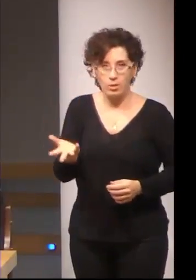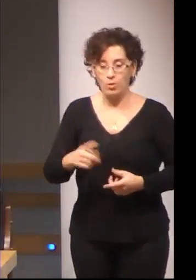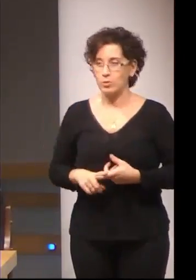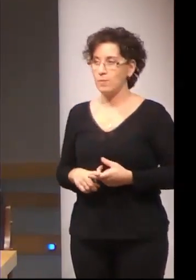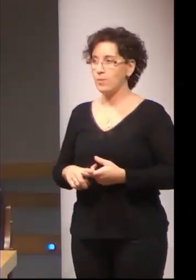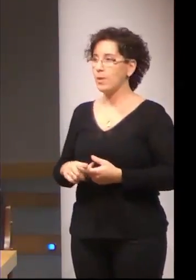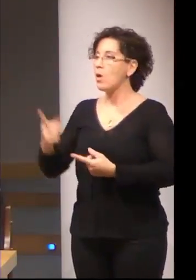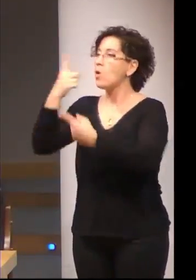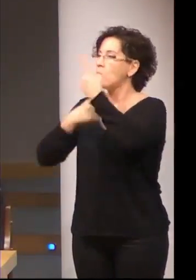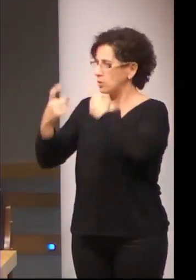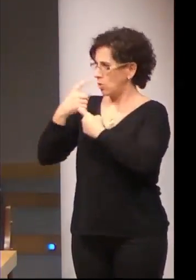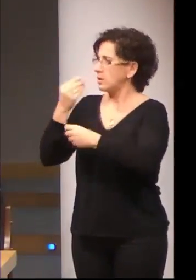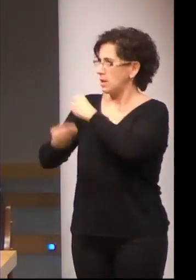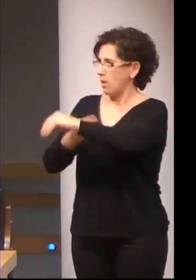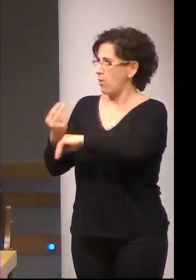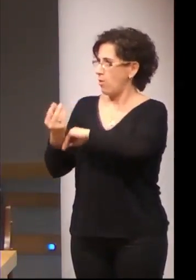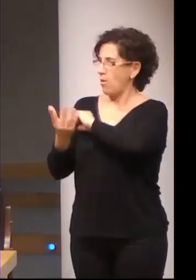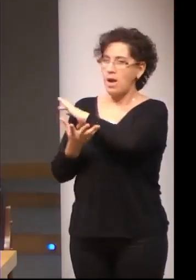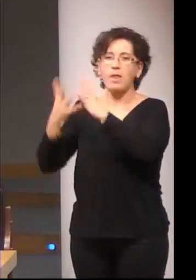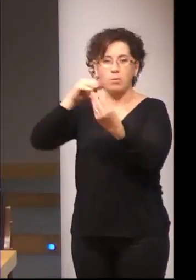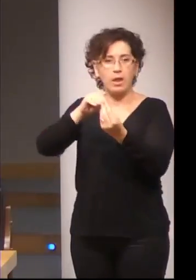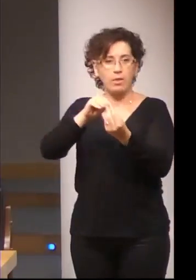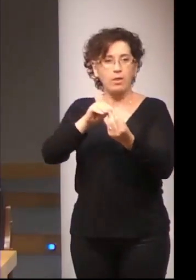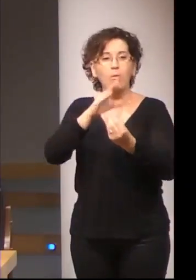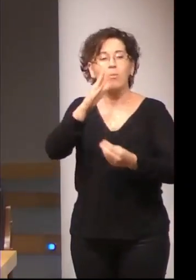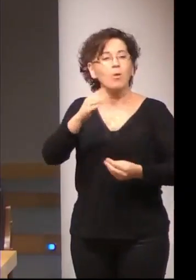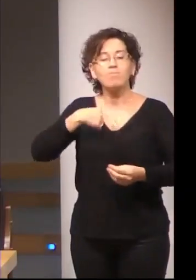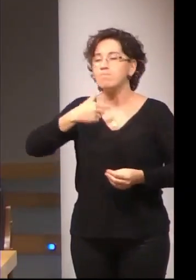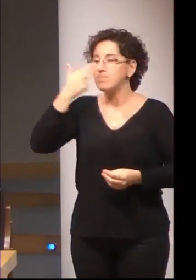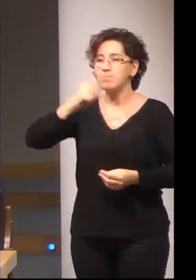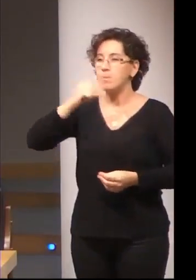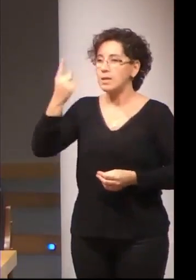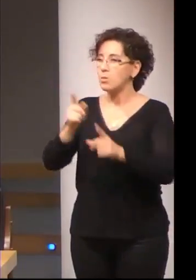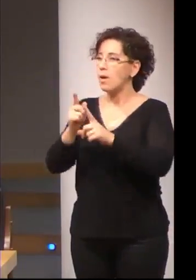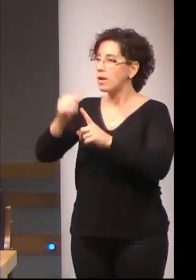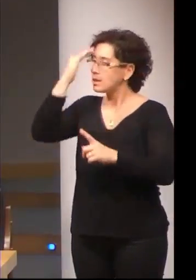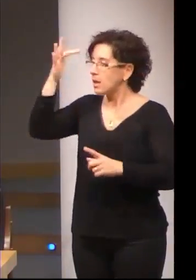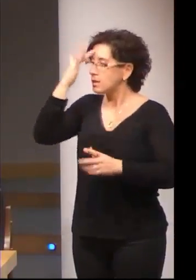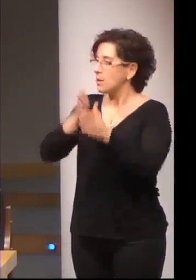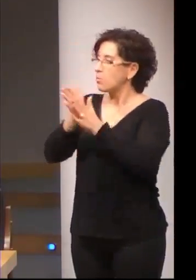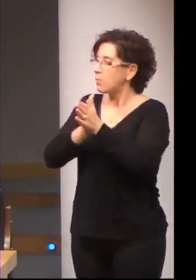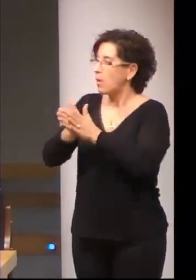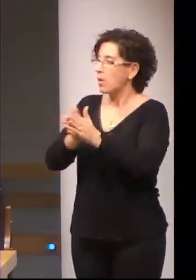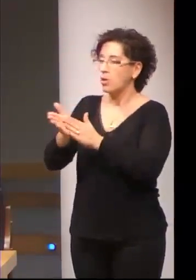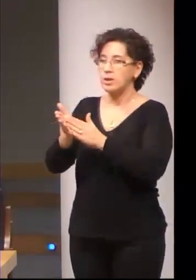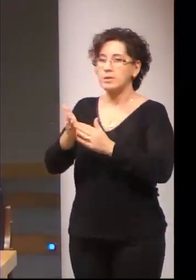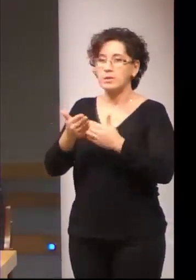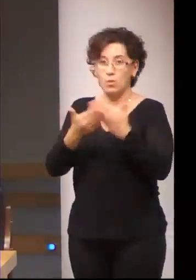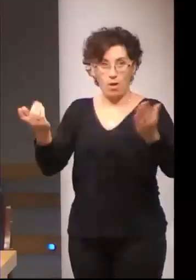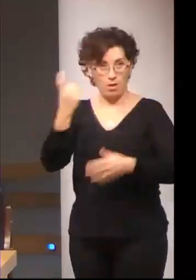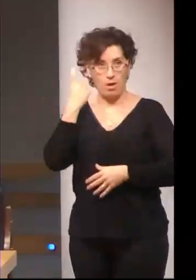adaptación y sobre todo nos interesaban ver los intereses, las motivaciones y las expectativas. Ahí tenéis el cuestionario.